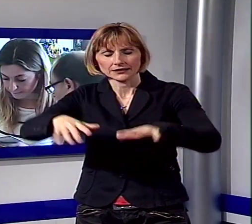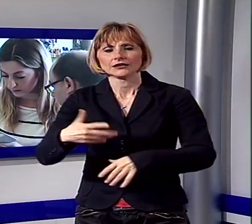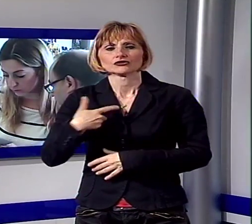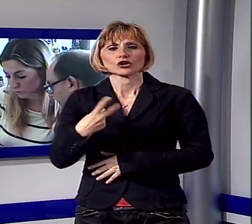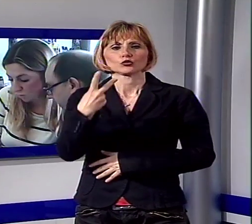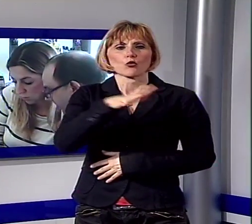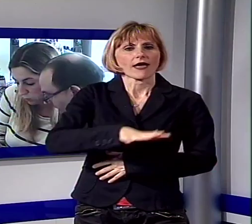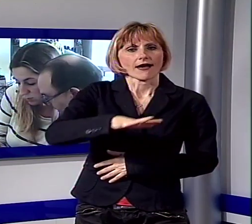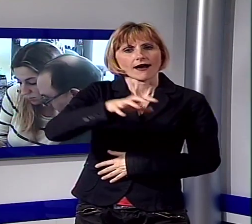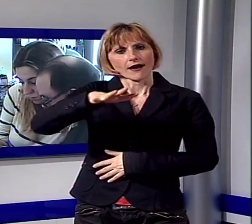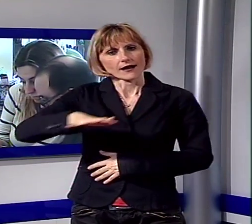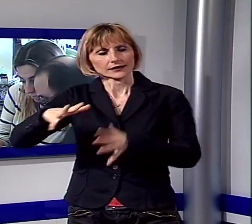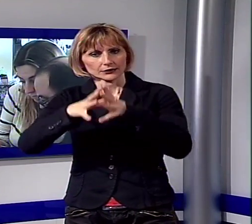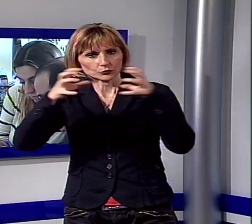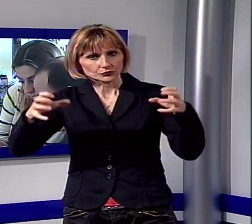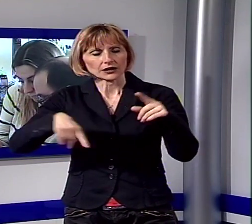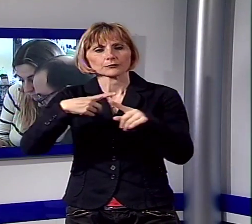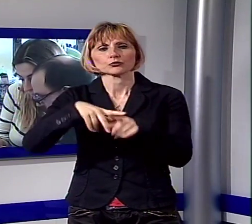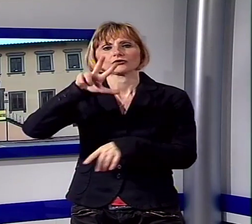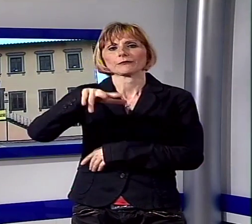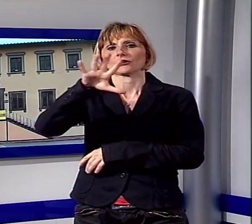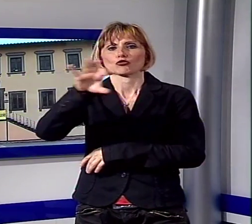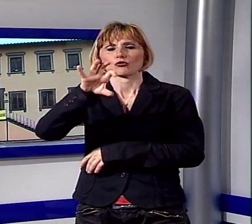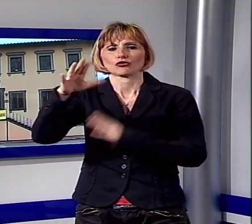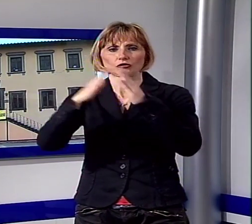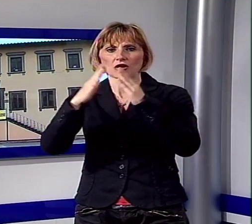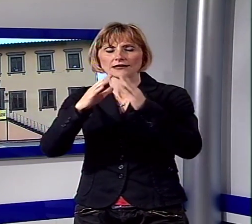industriali e circa 3.500 unità immobiliari.